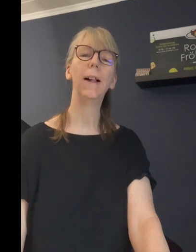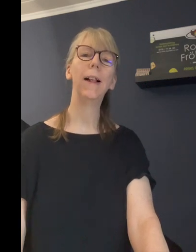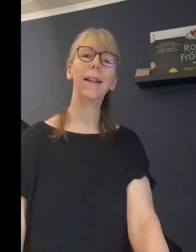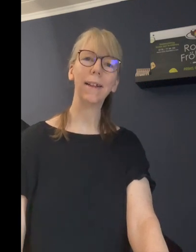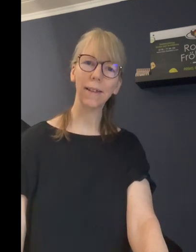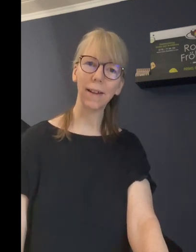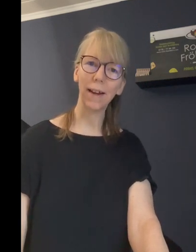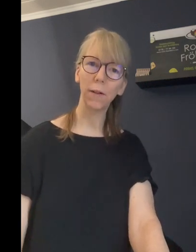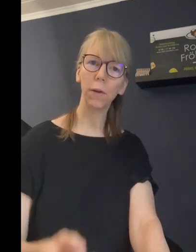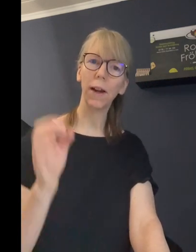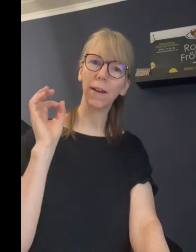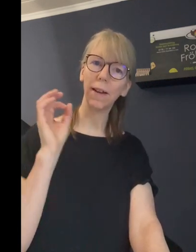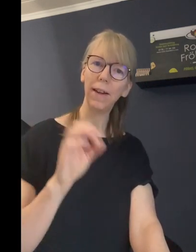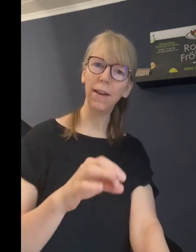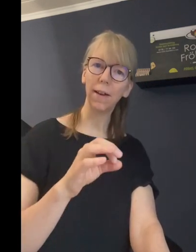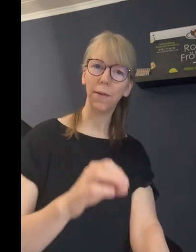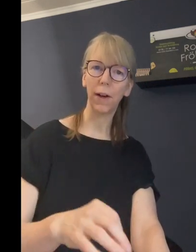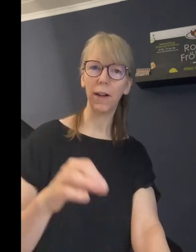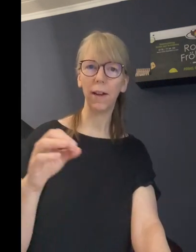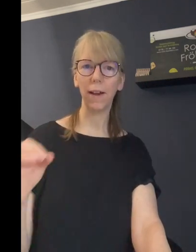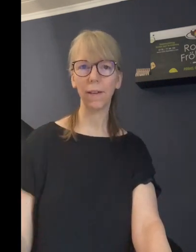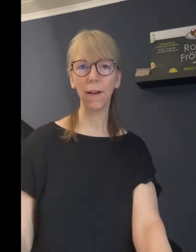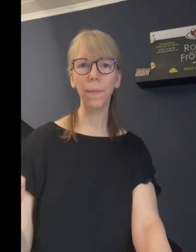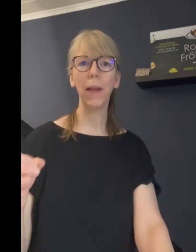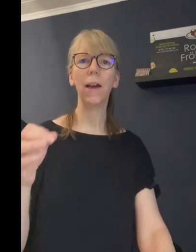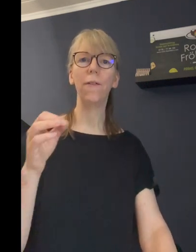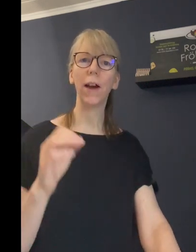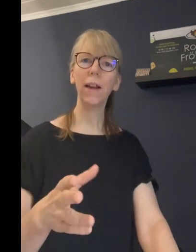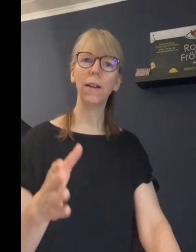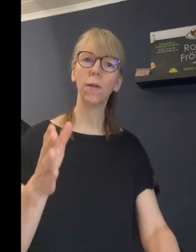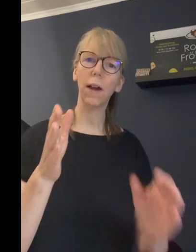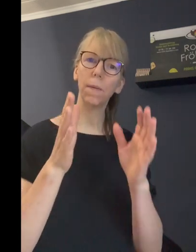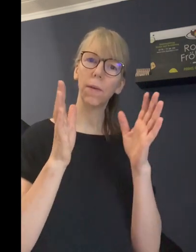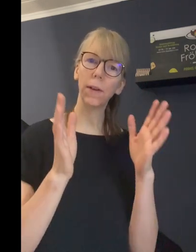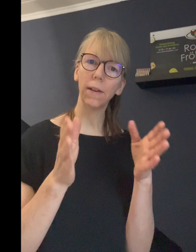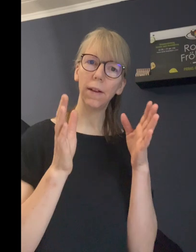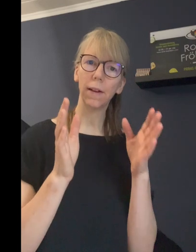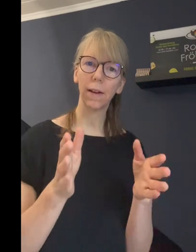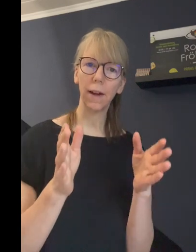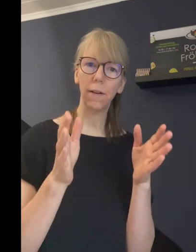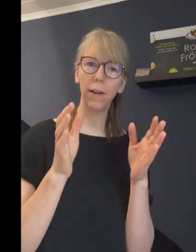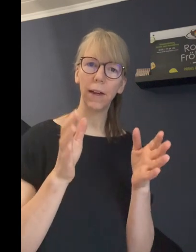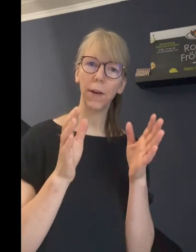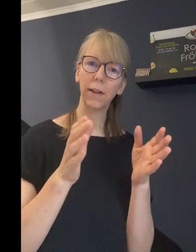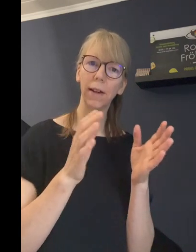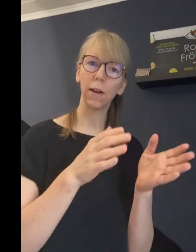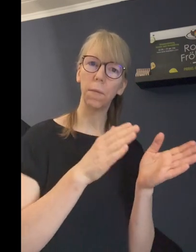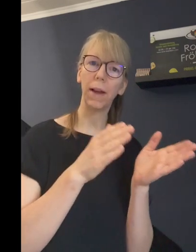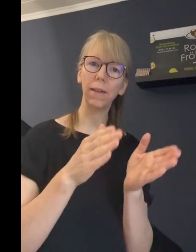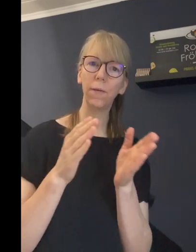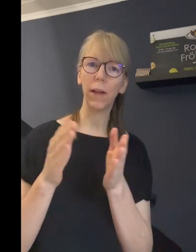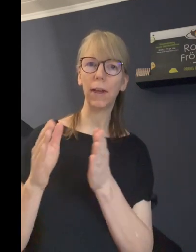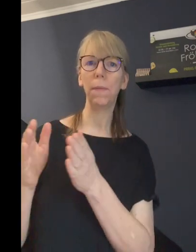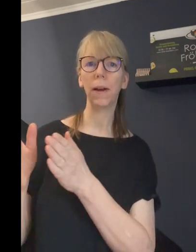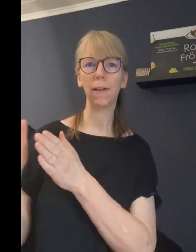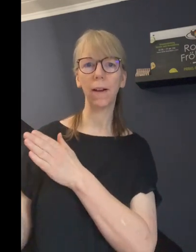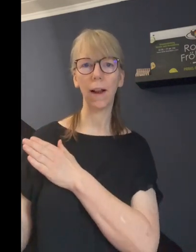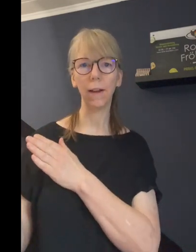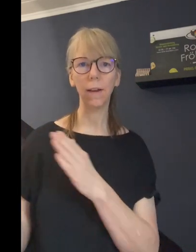Das ist ein sogenannter Intervallesser, weil zu einem gewissen Intervallzeitraum essen wir immer das Gleiche